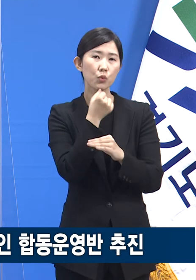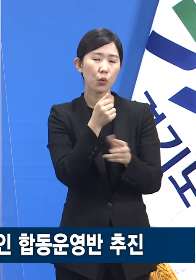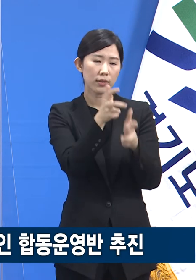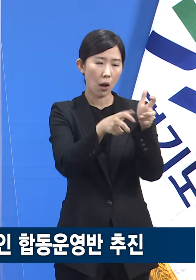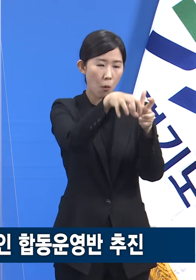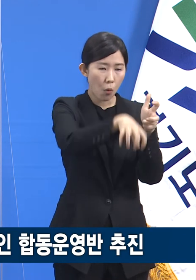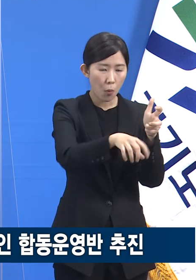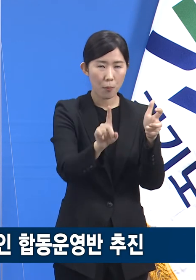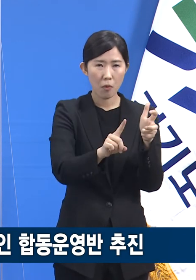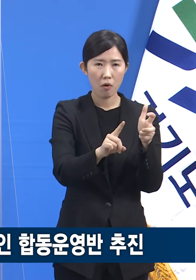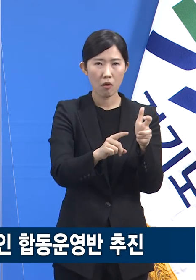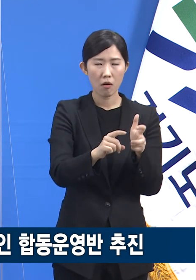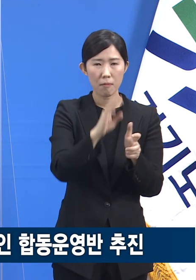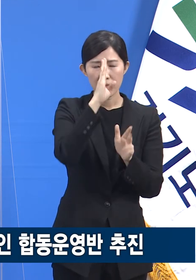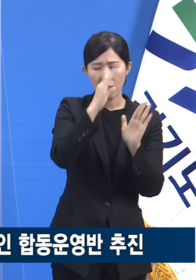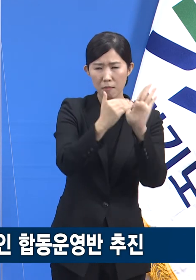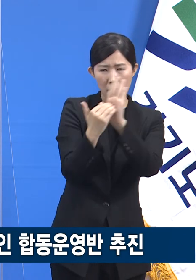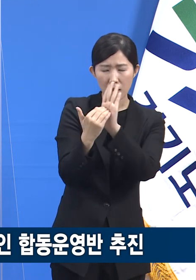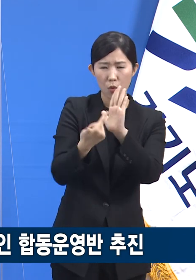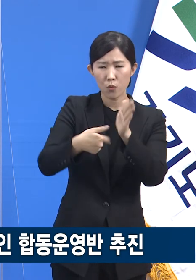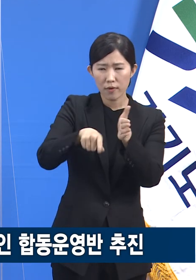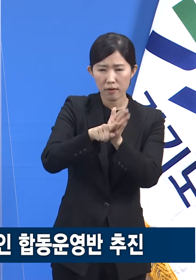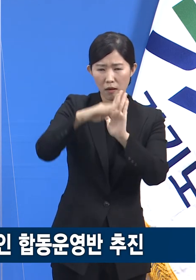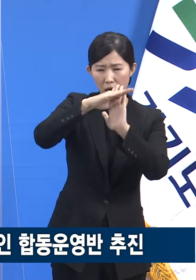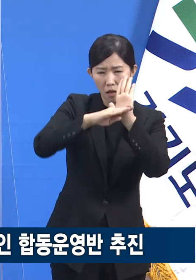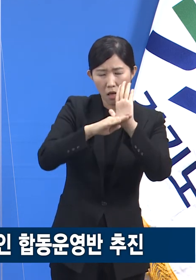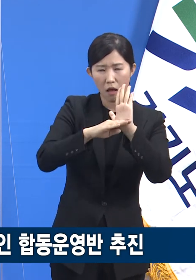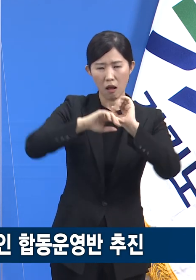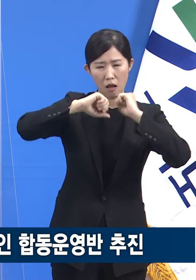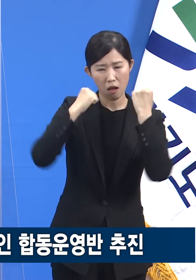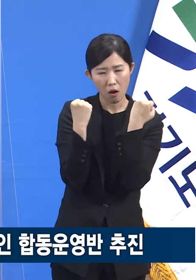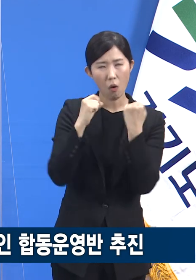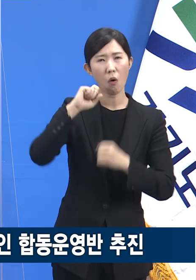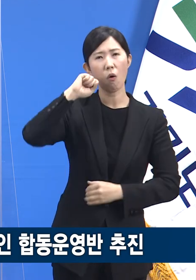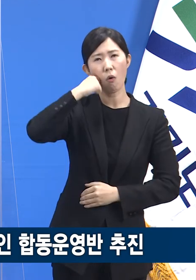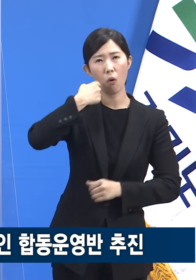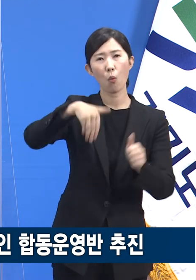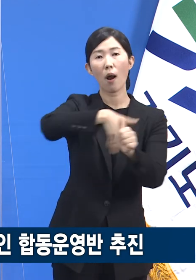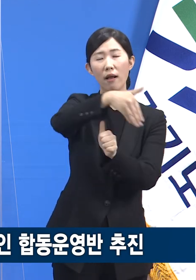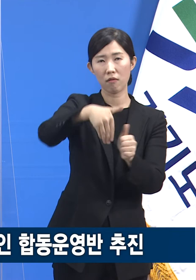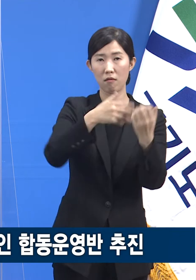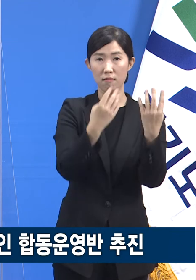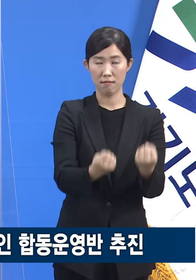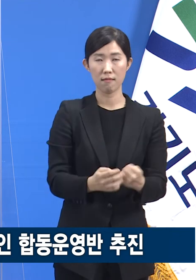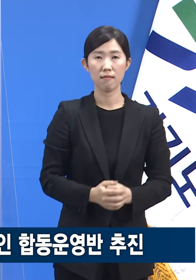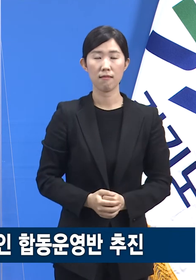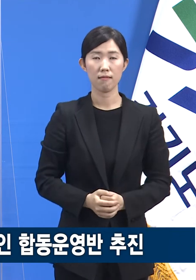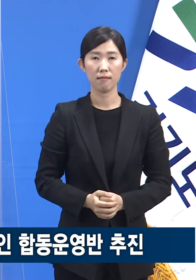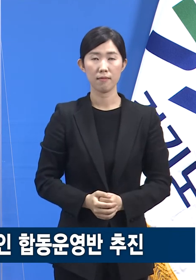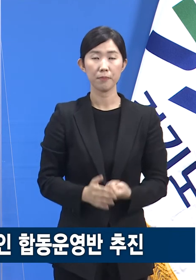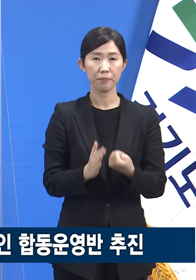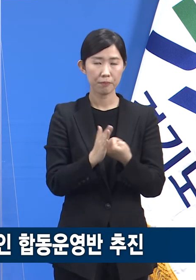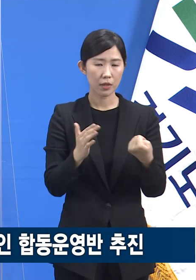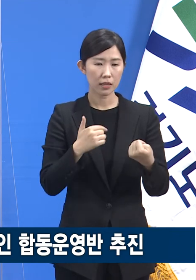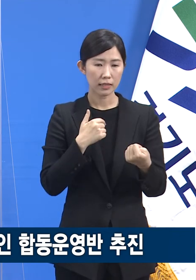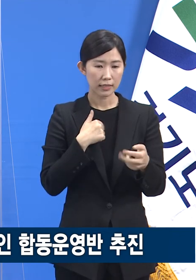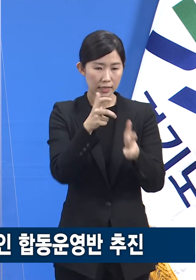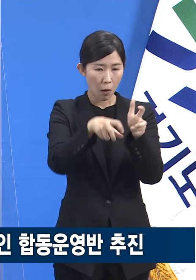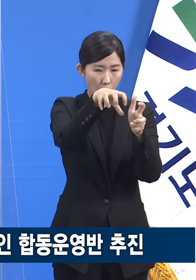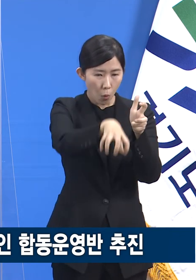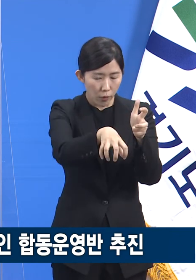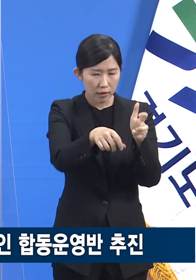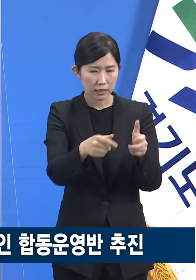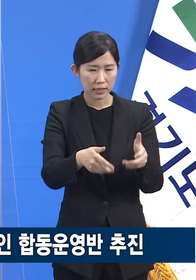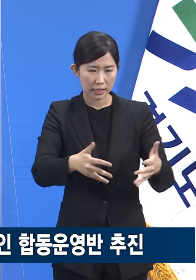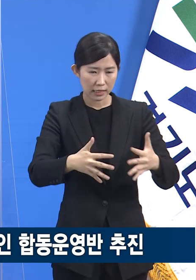여건이 많이 취약하다는 점을 발견할 수 있었습니다. 도는 방역지침 사업장의 시설 정비와